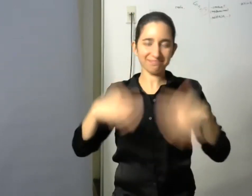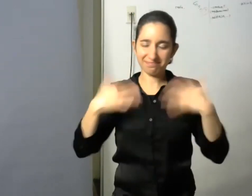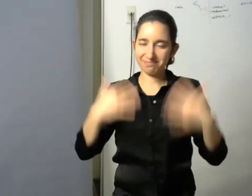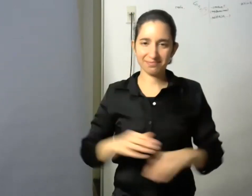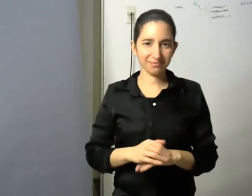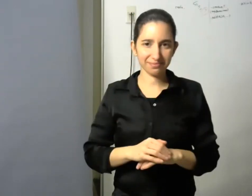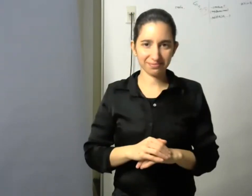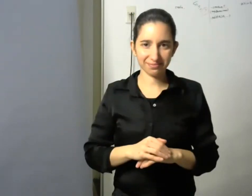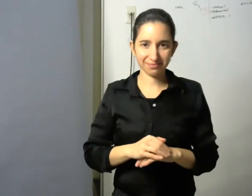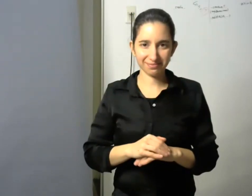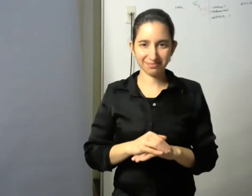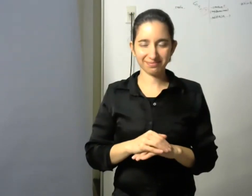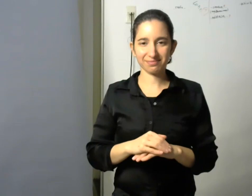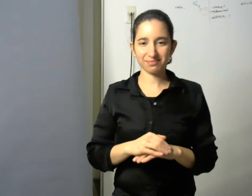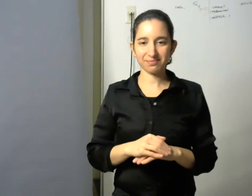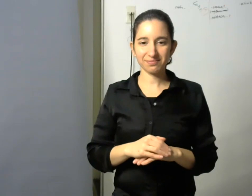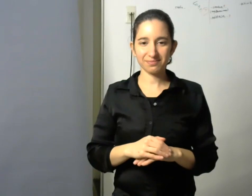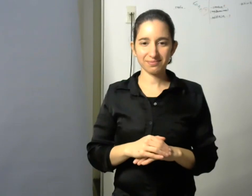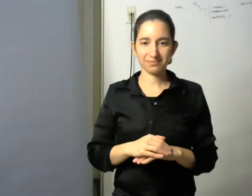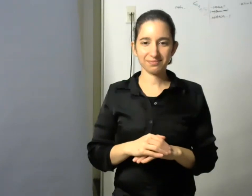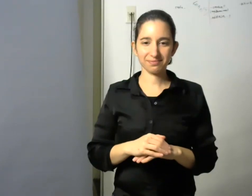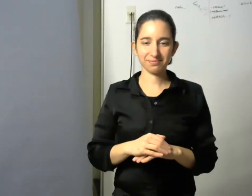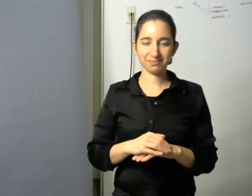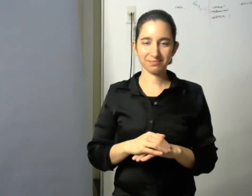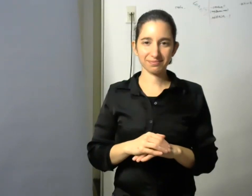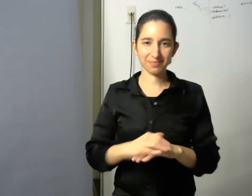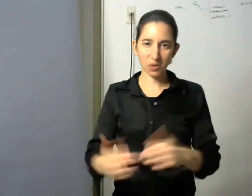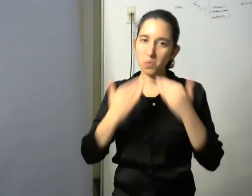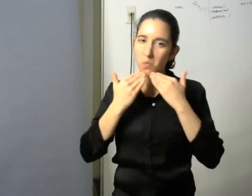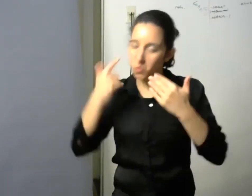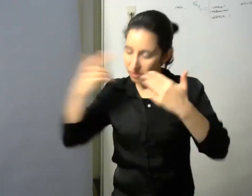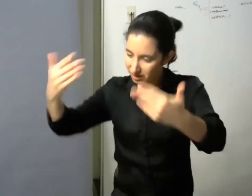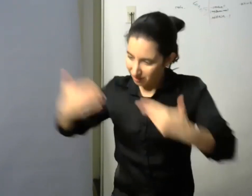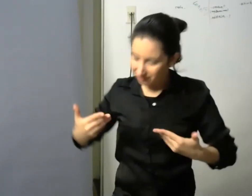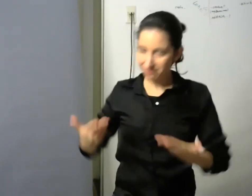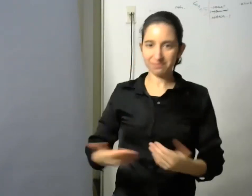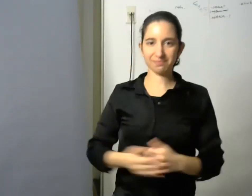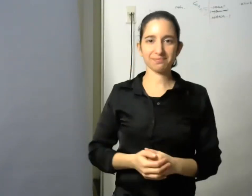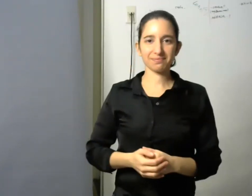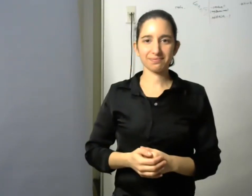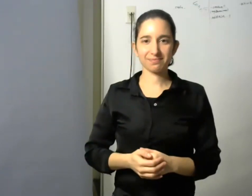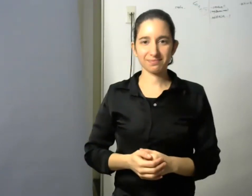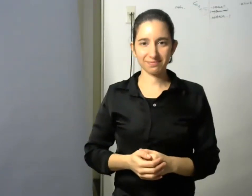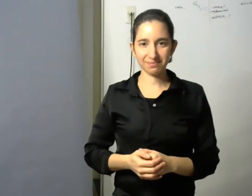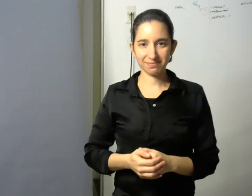geométricamente así que gracias por la invitación gracias al equipo yo creo que